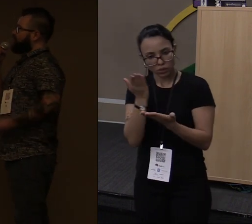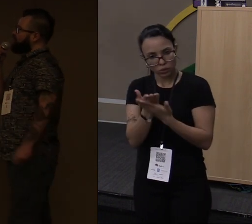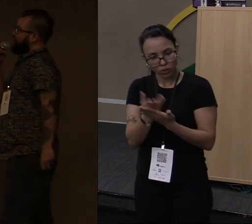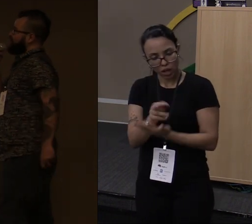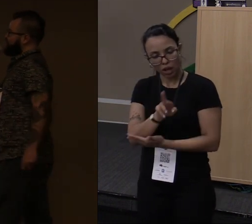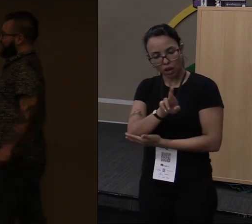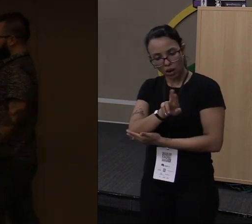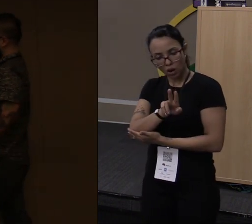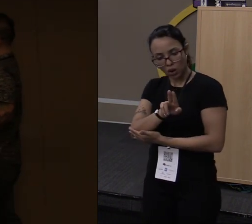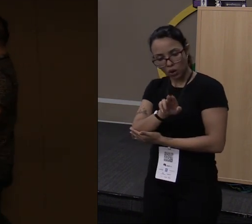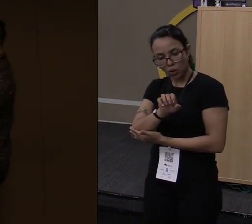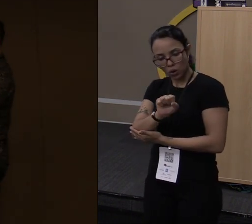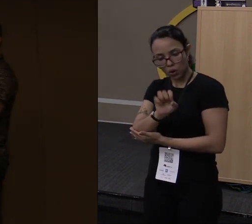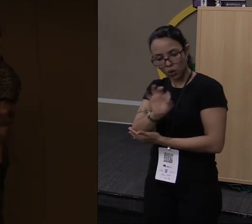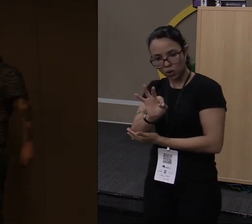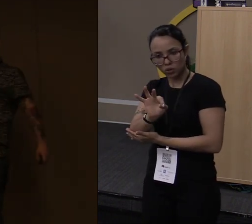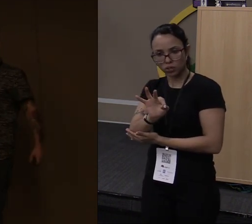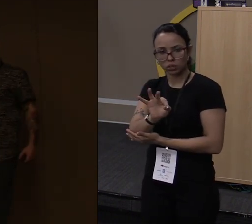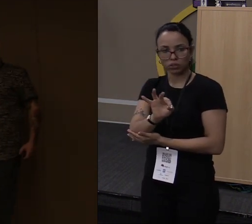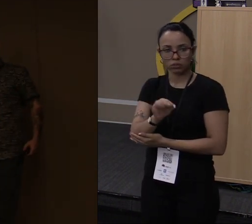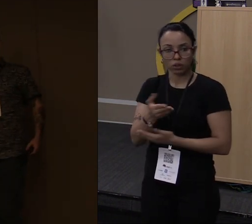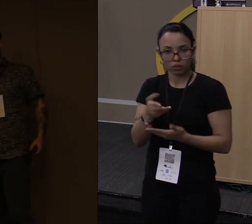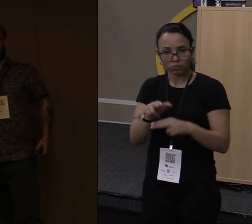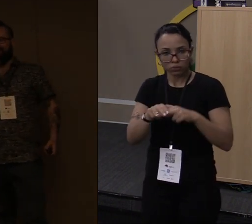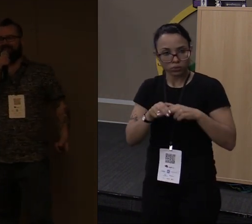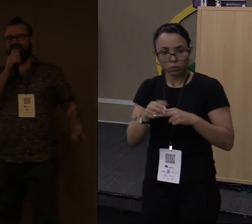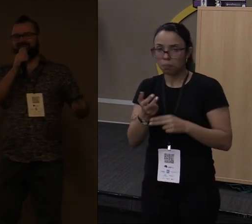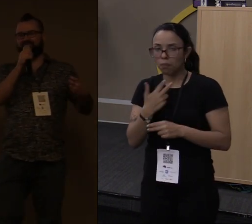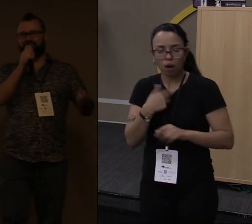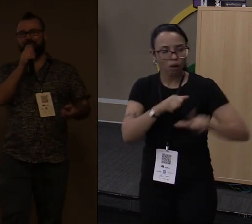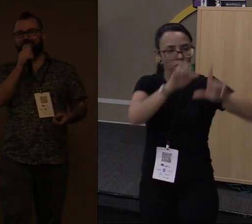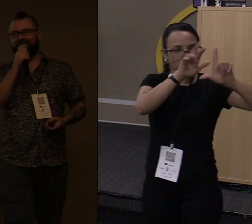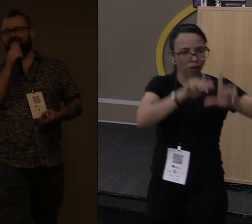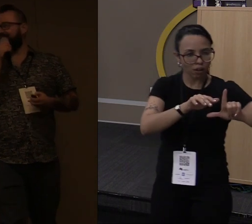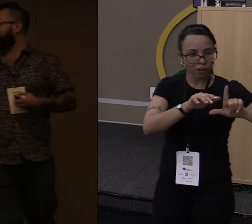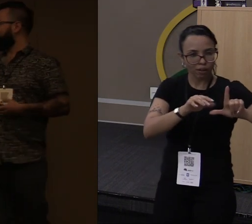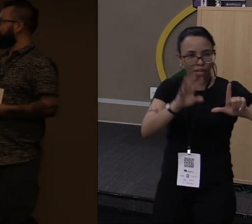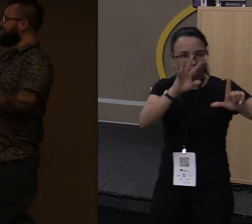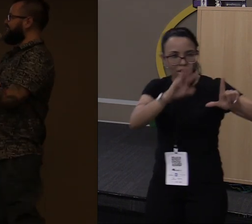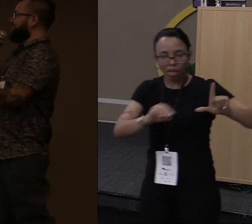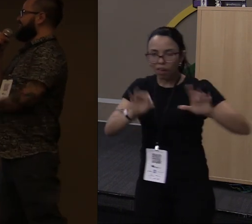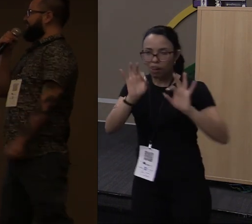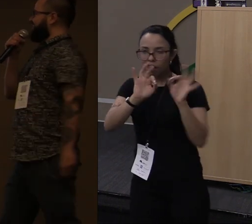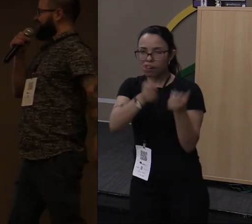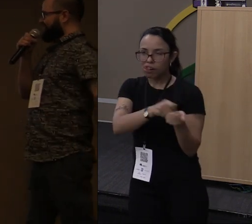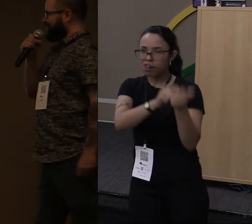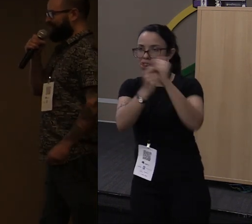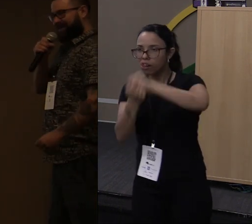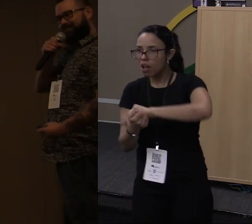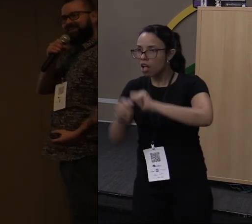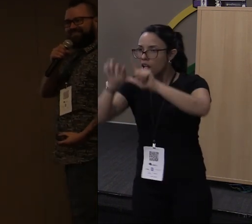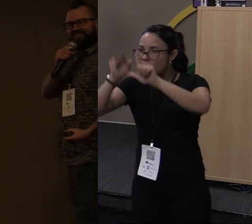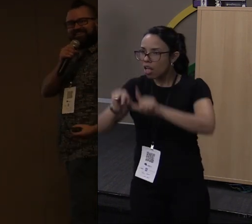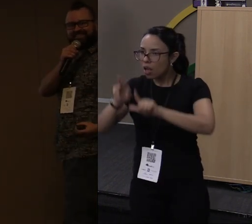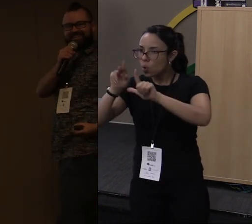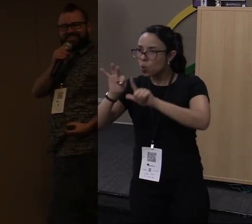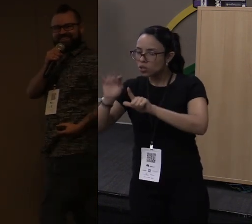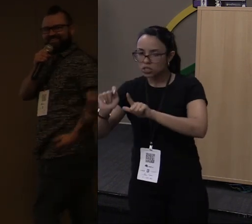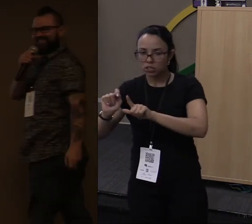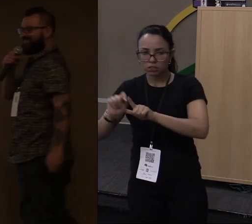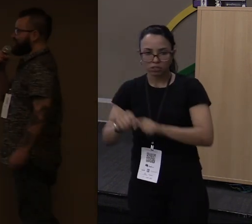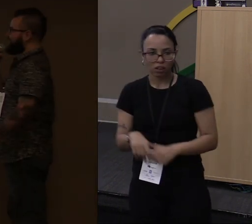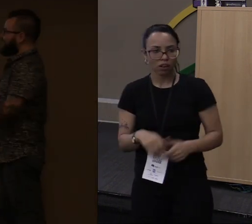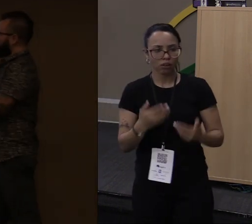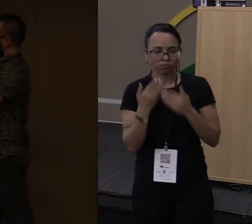Todo mundo fala, você não pode ir lá e simplesmente reescrever em Rust, né? Mas eu fui contra e... Vamos lá, vamos reescrever esse